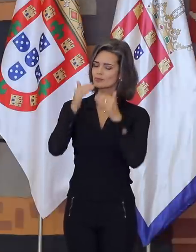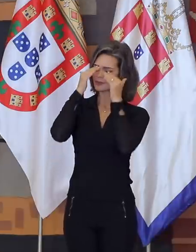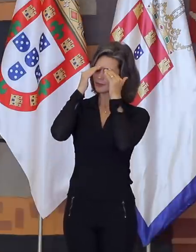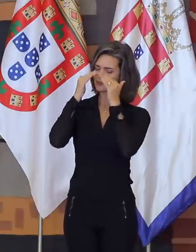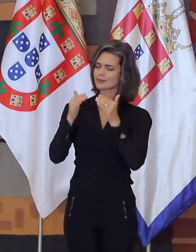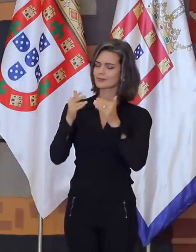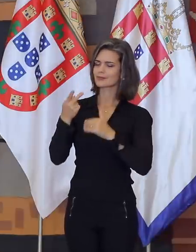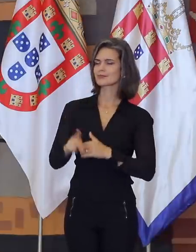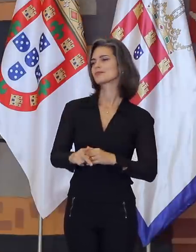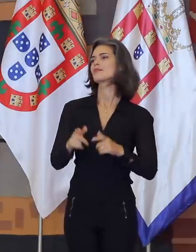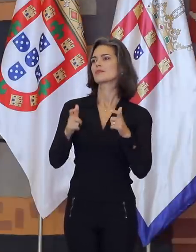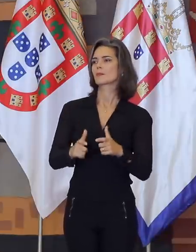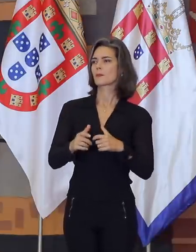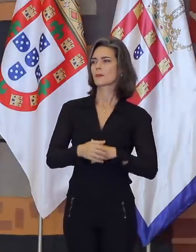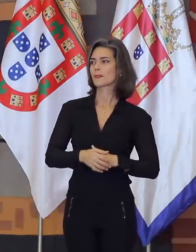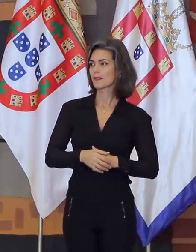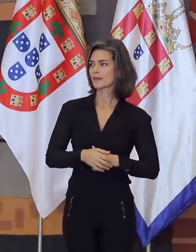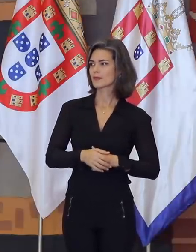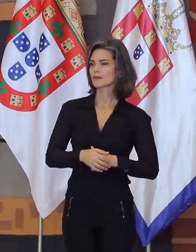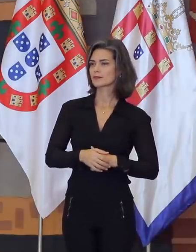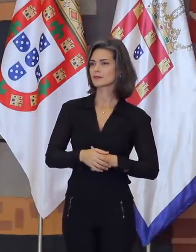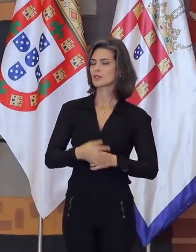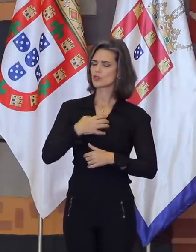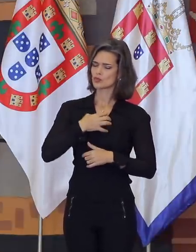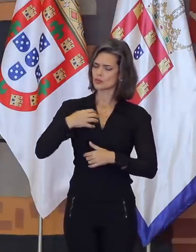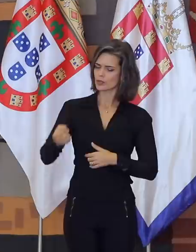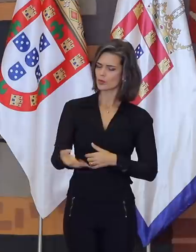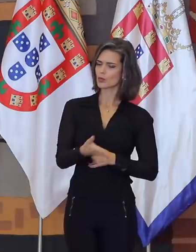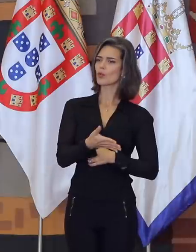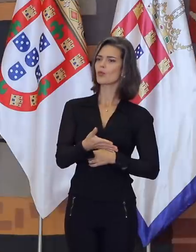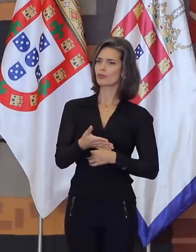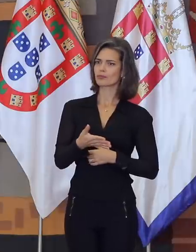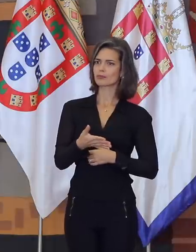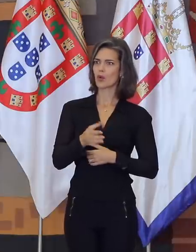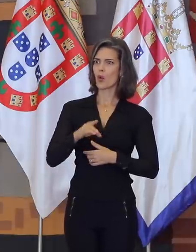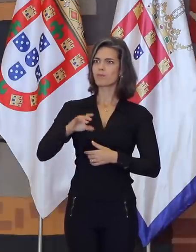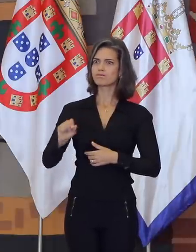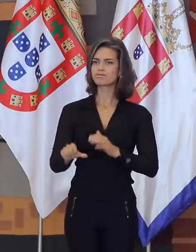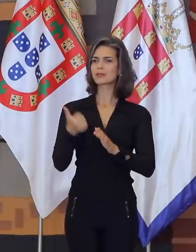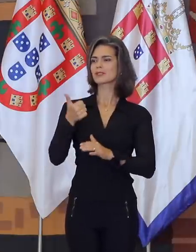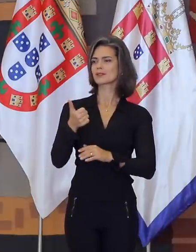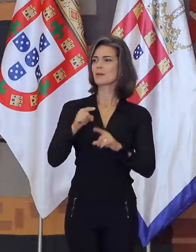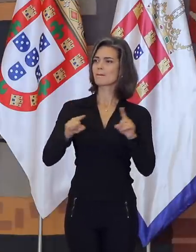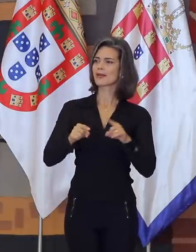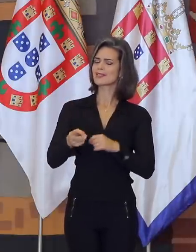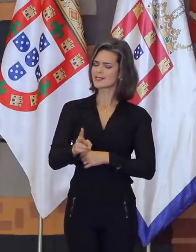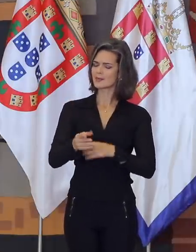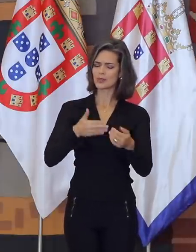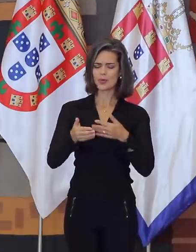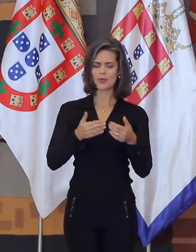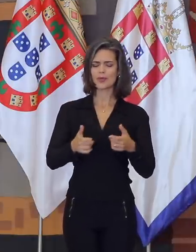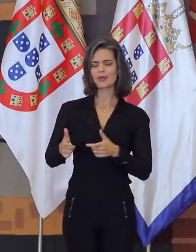esta instituição de uma forma inovadora, talvez até inédita, mas sempre em qualquer